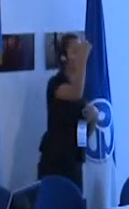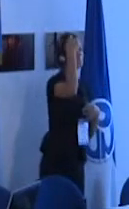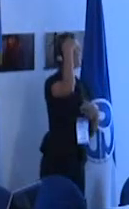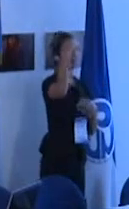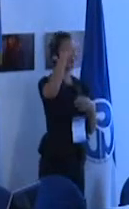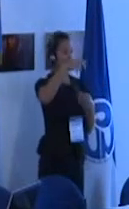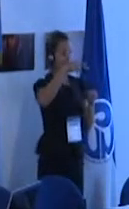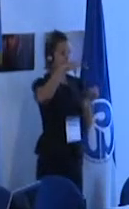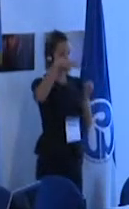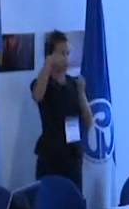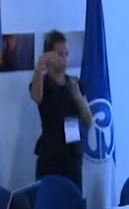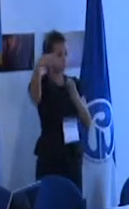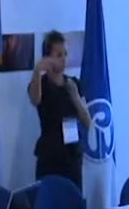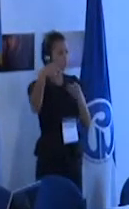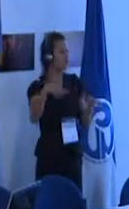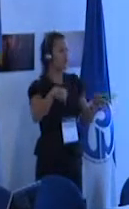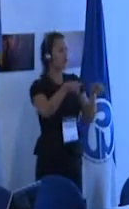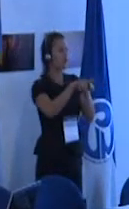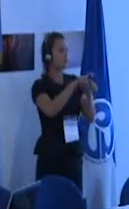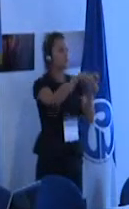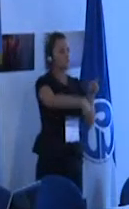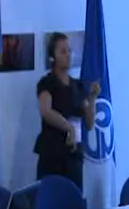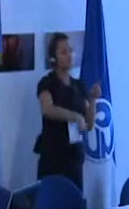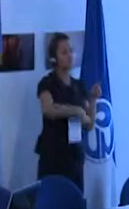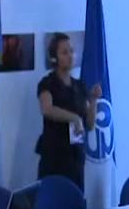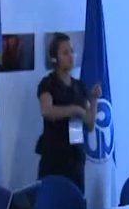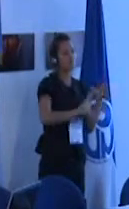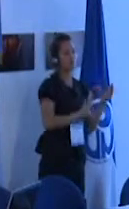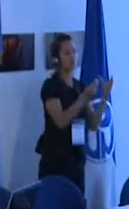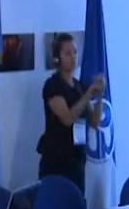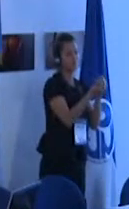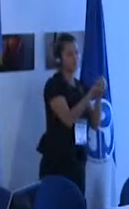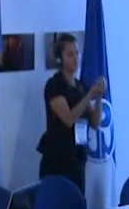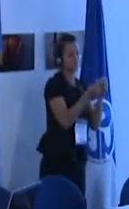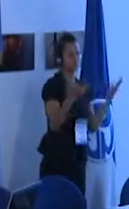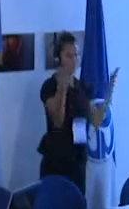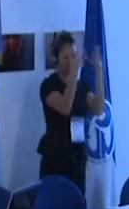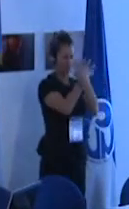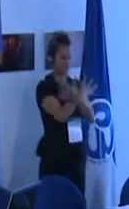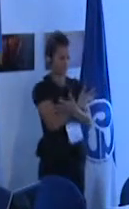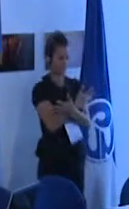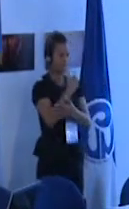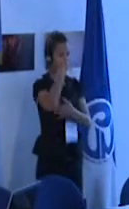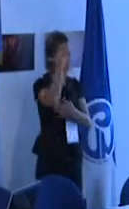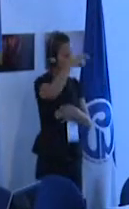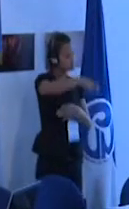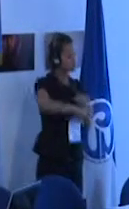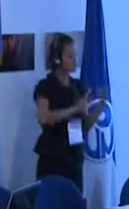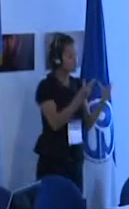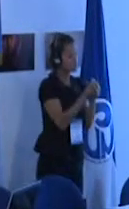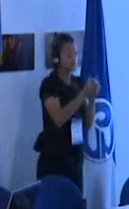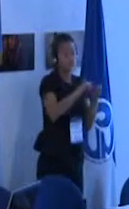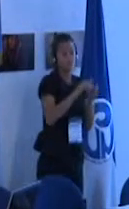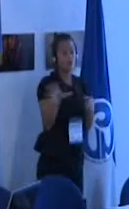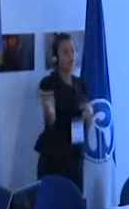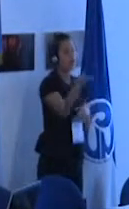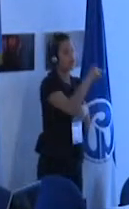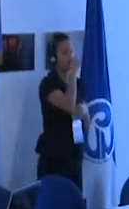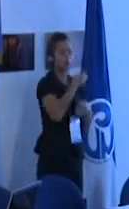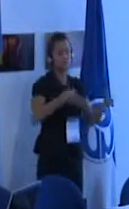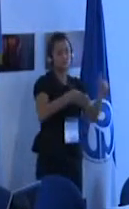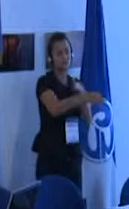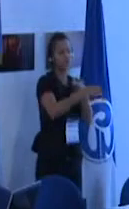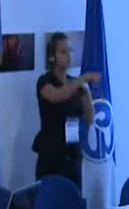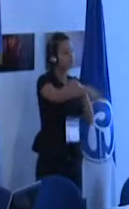consideran que la escuela inclusiva debe permitirle a todos los niños ir a las clases